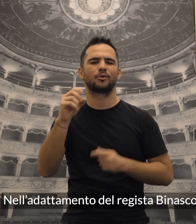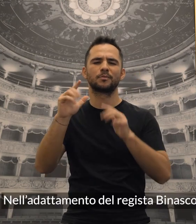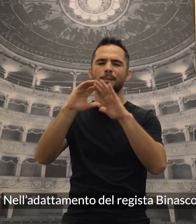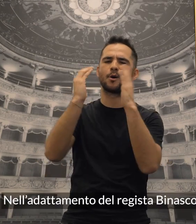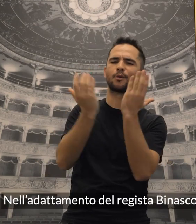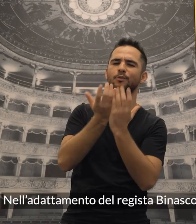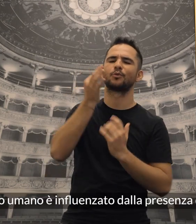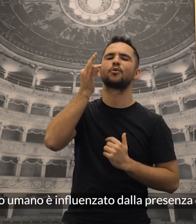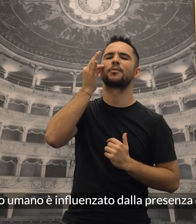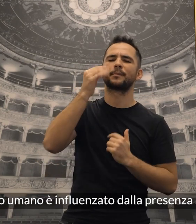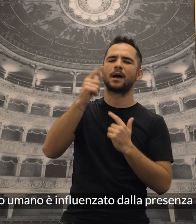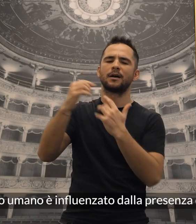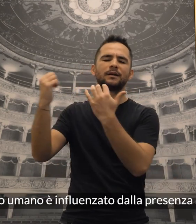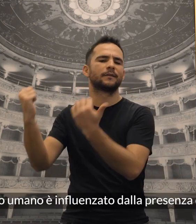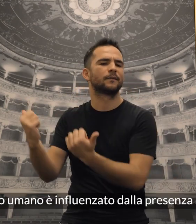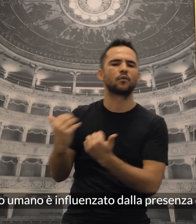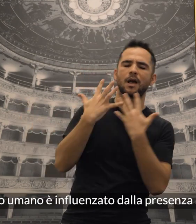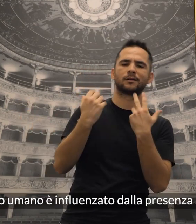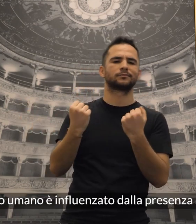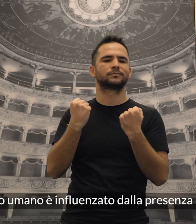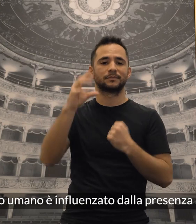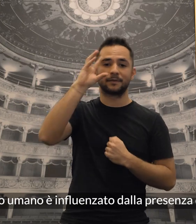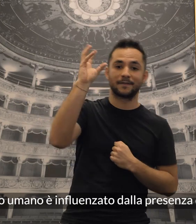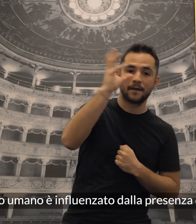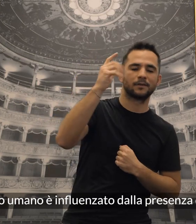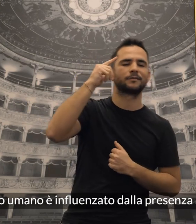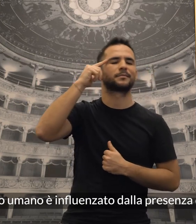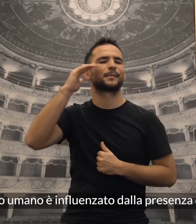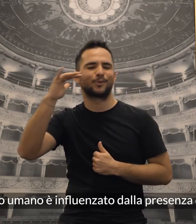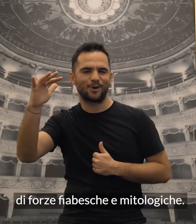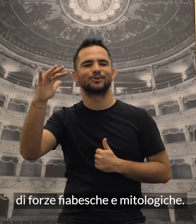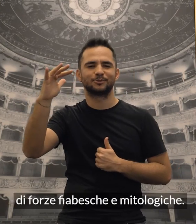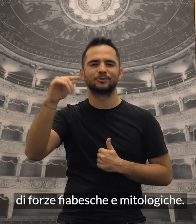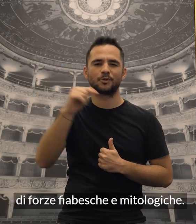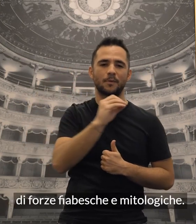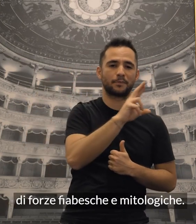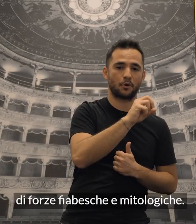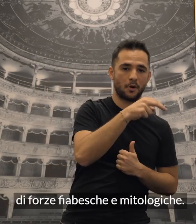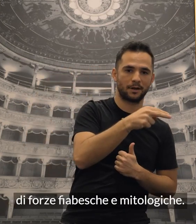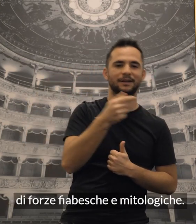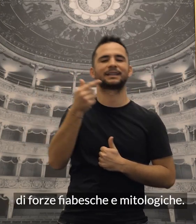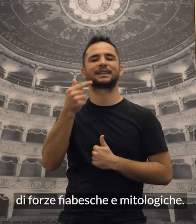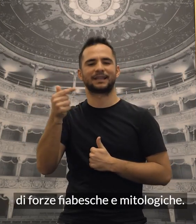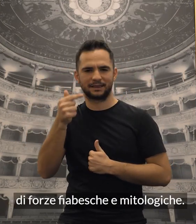Binasco, il mondo umano è influenzato dalla presenza costante di forze fiabesche e mitologiche.